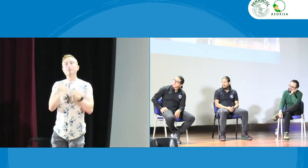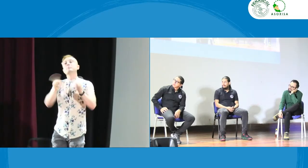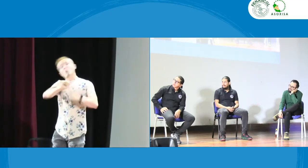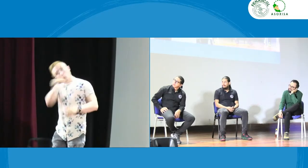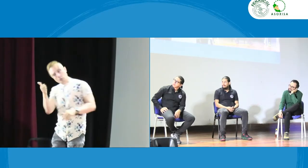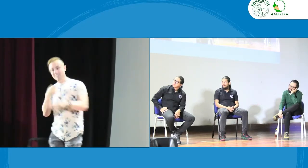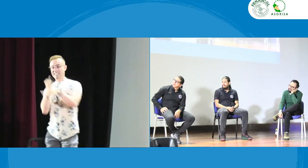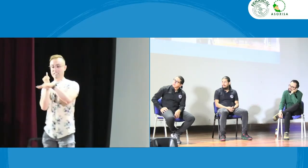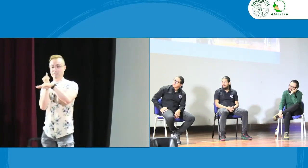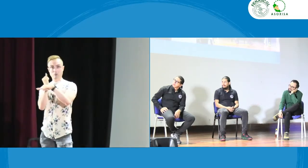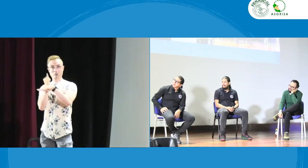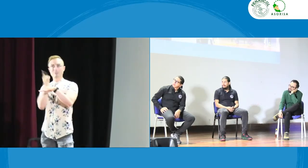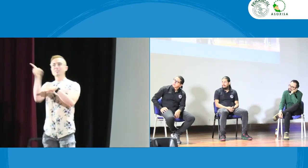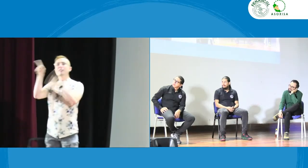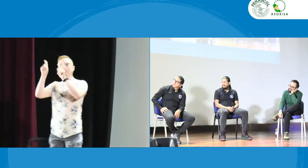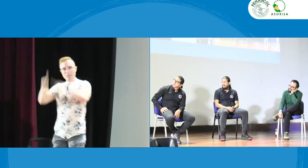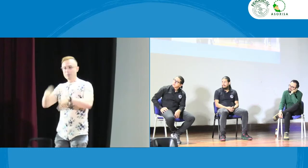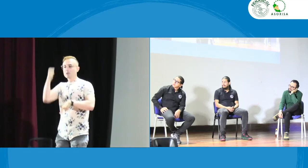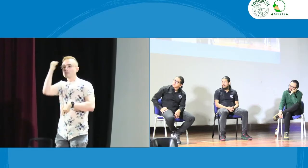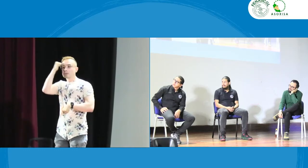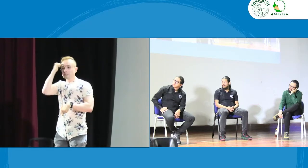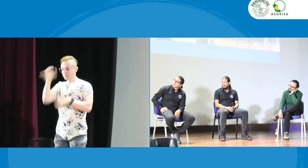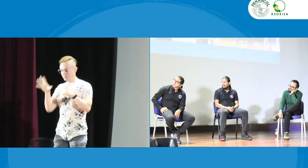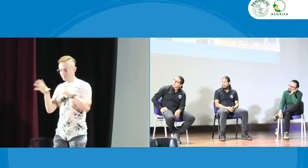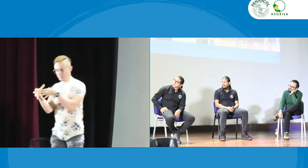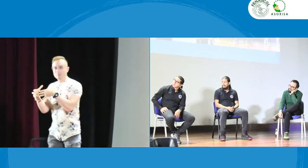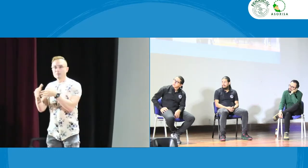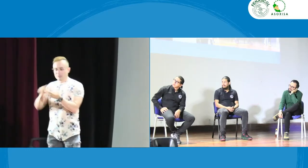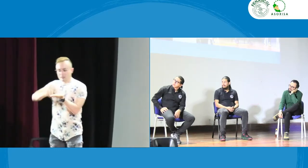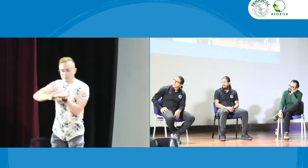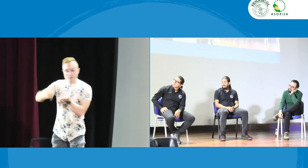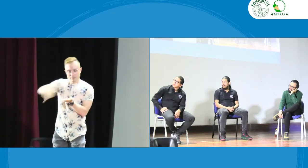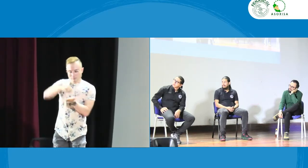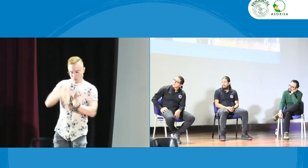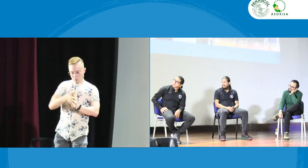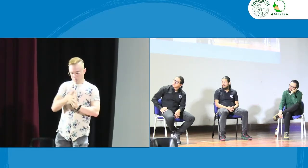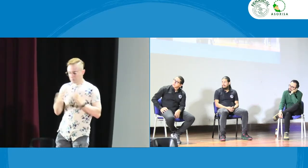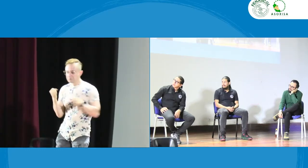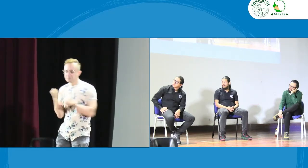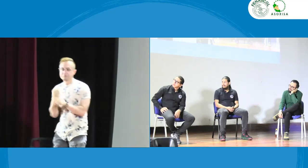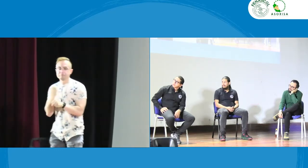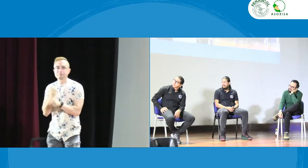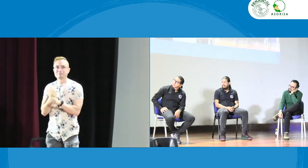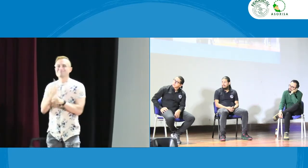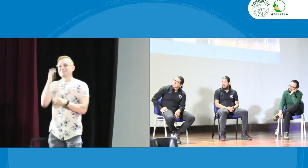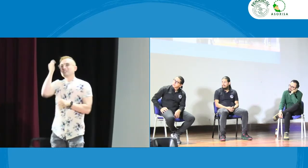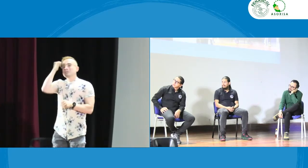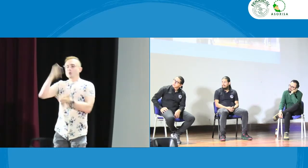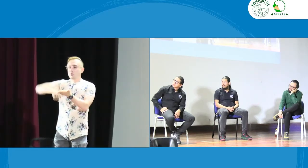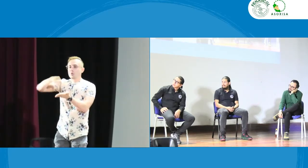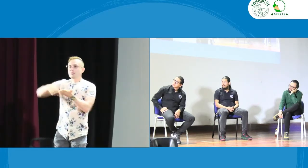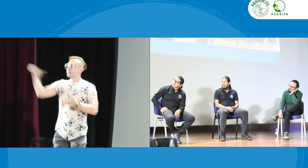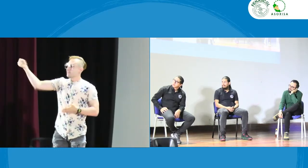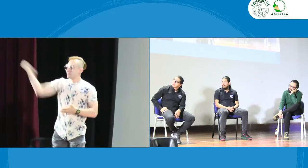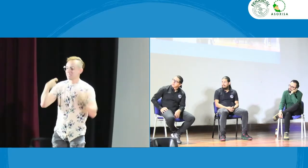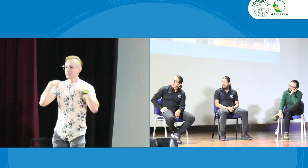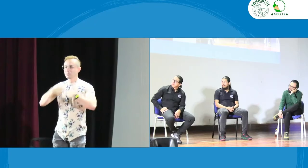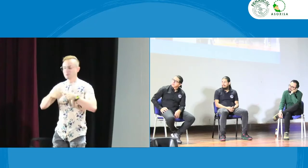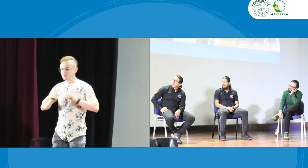durante tu servicio no lo puedes hacer pero me dice no es que yo soy docente entonces no entiendo con respecto a esto